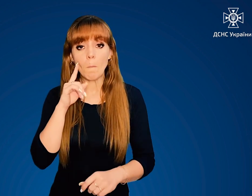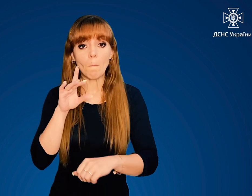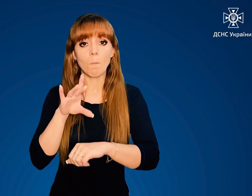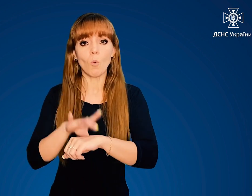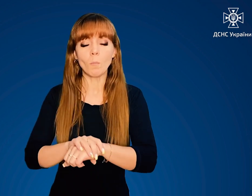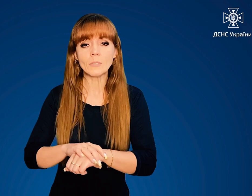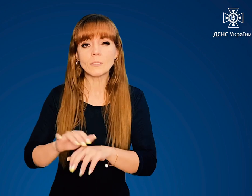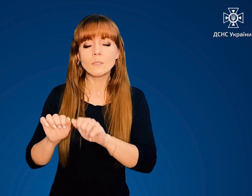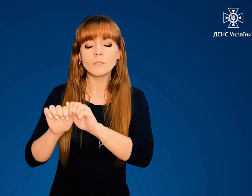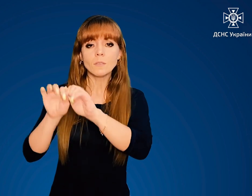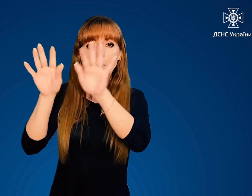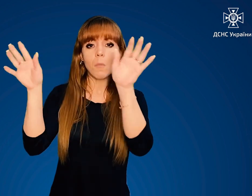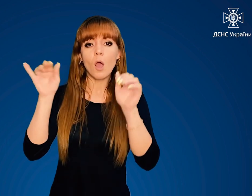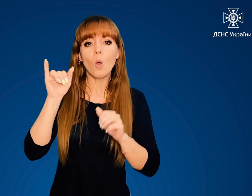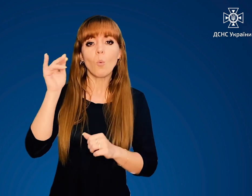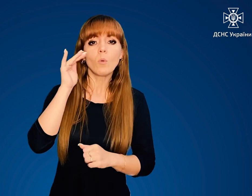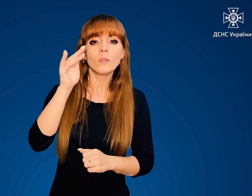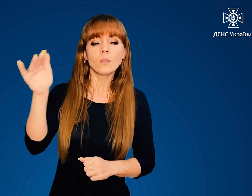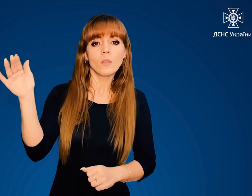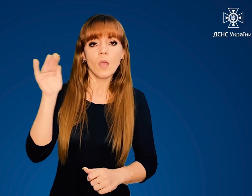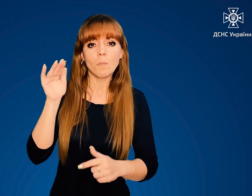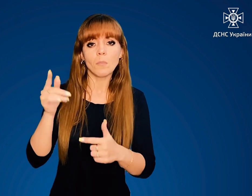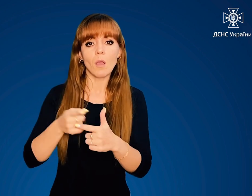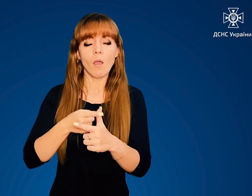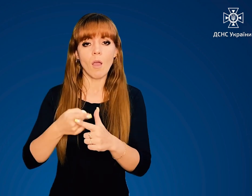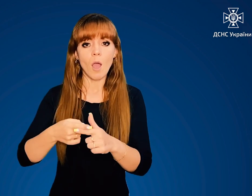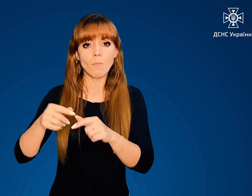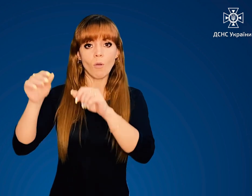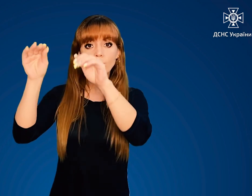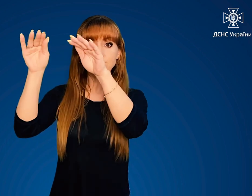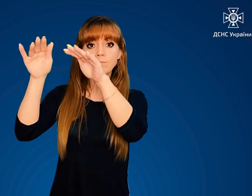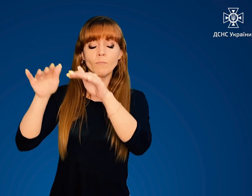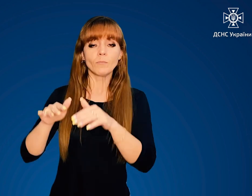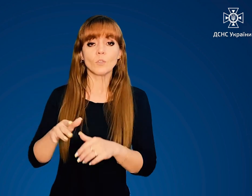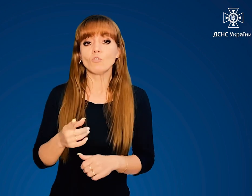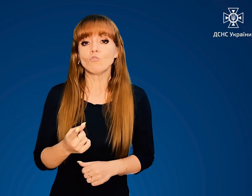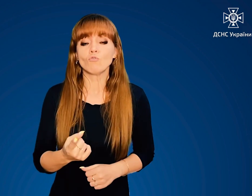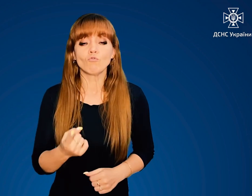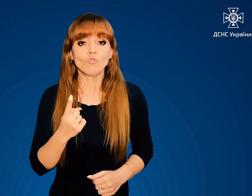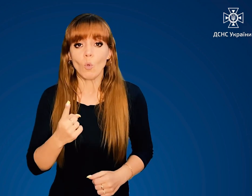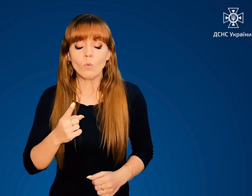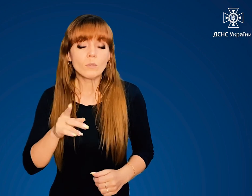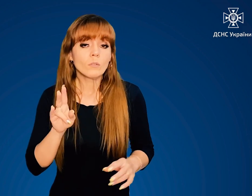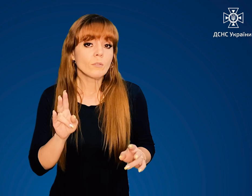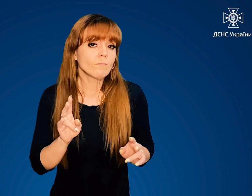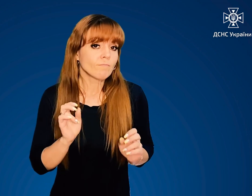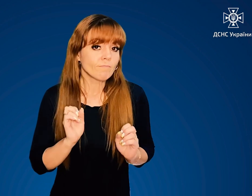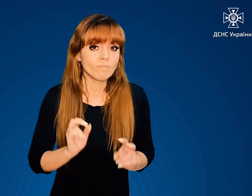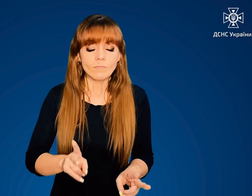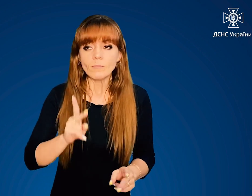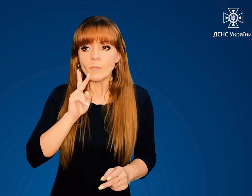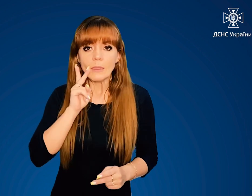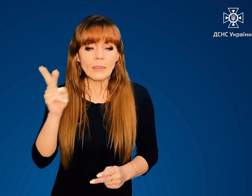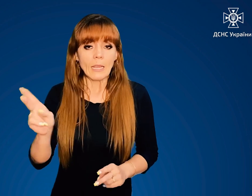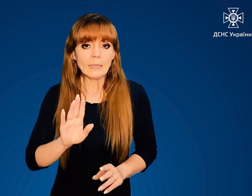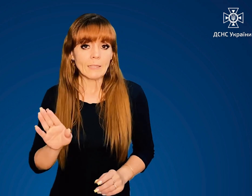Помітивши спалах у небі або його відбиття від поверхень, у жодному разі не дивіться в той бік.